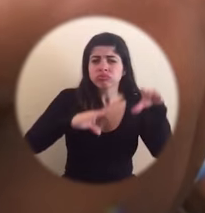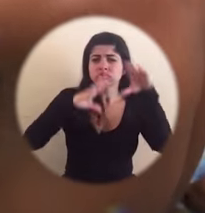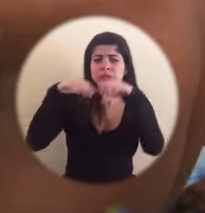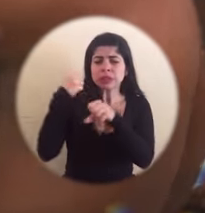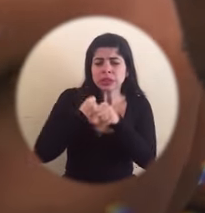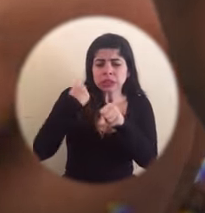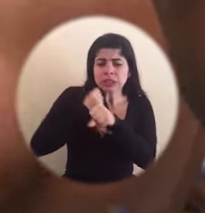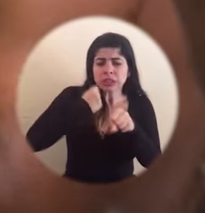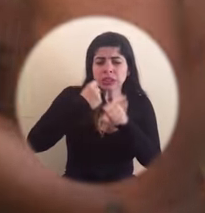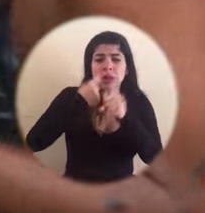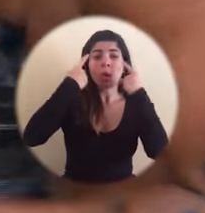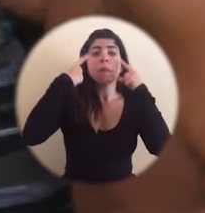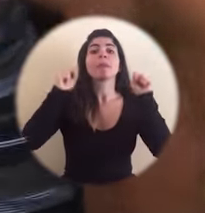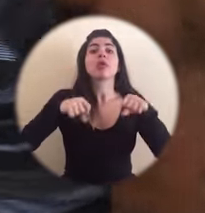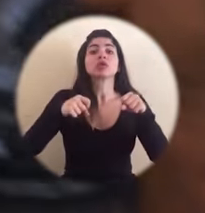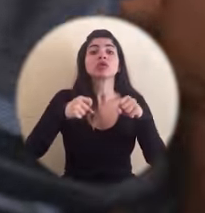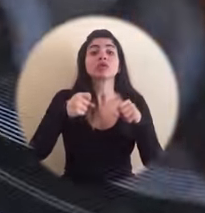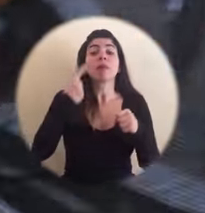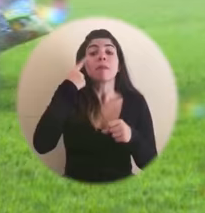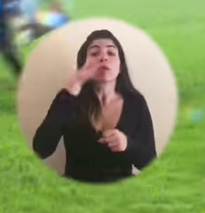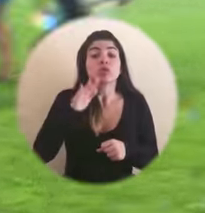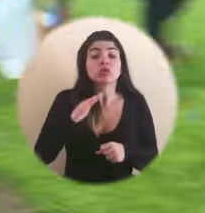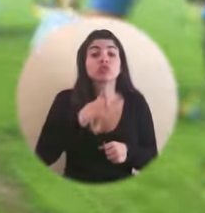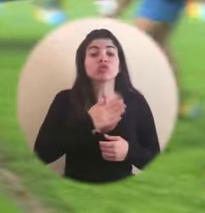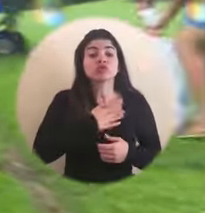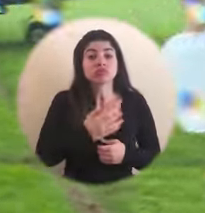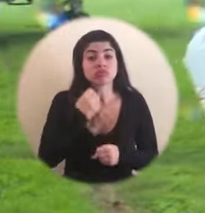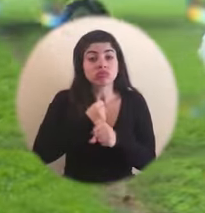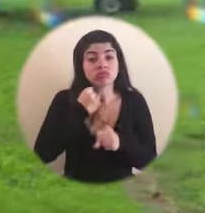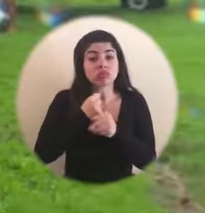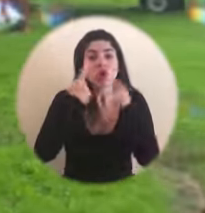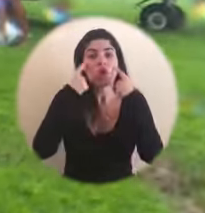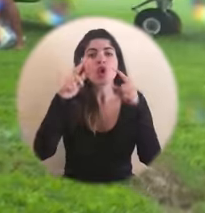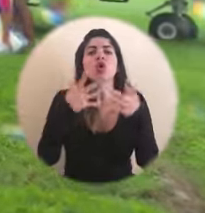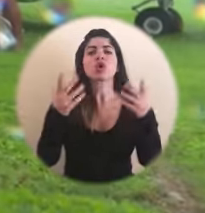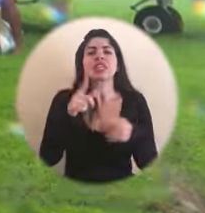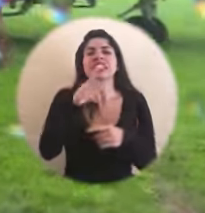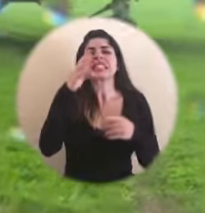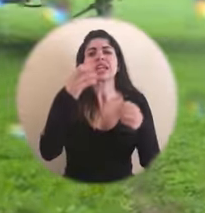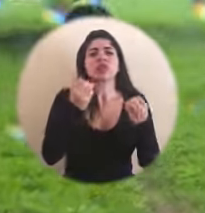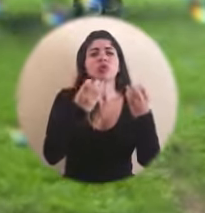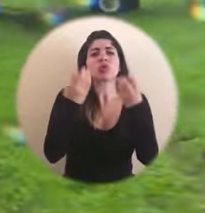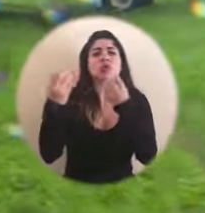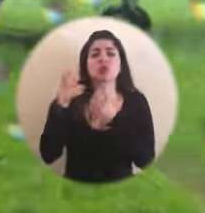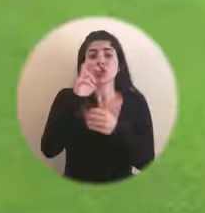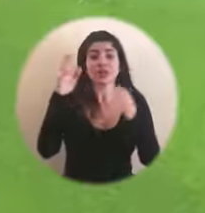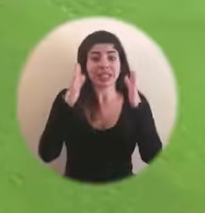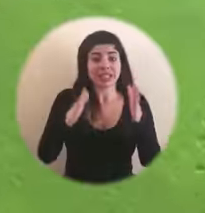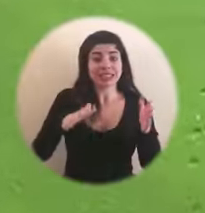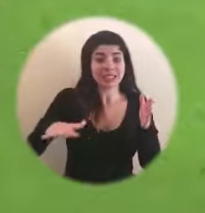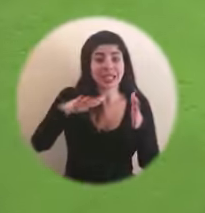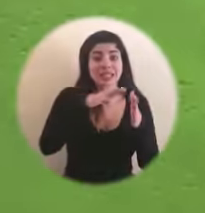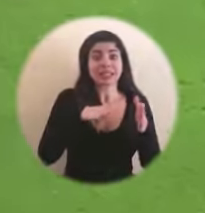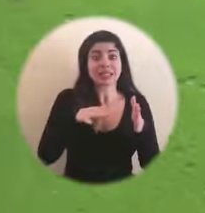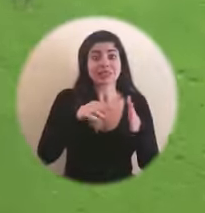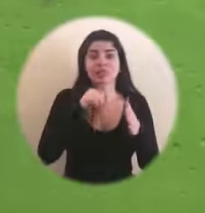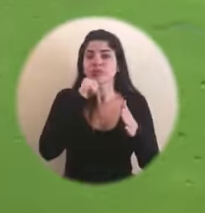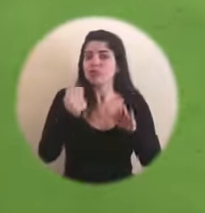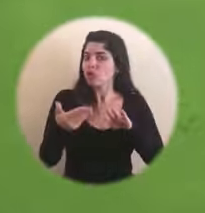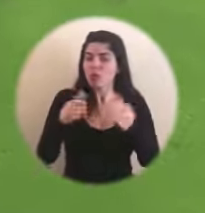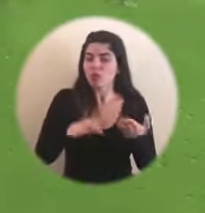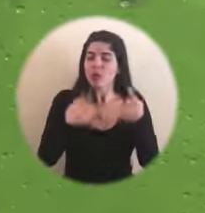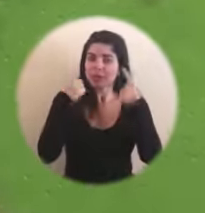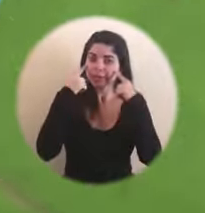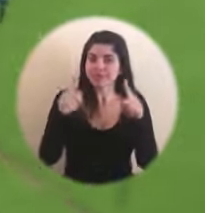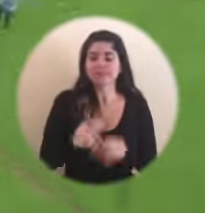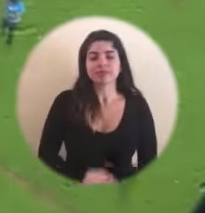hicieron posible, gracias a eso, que centenares de nuestros compatriotas no perdieran la